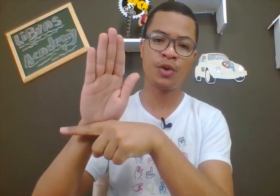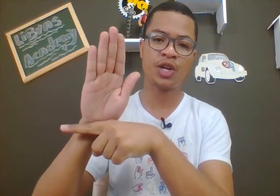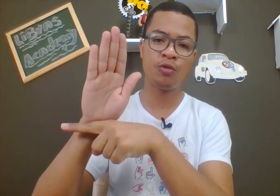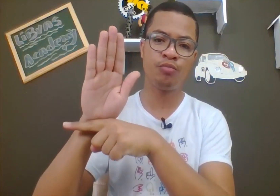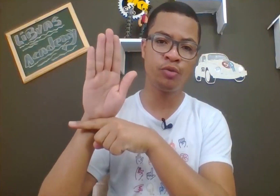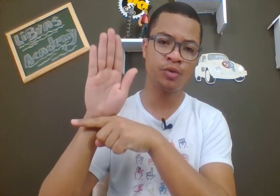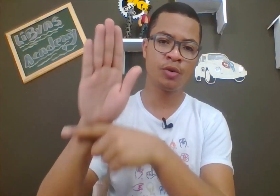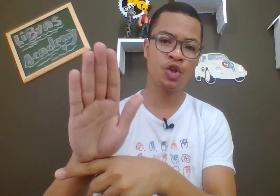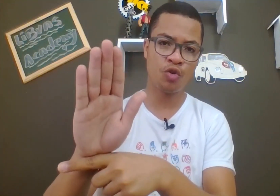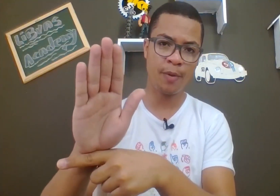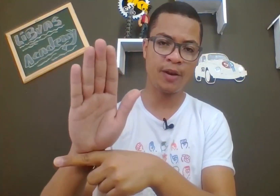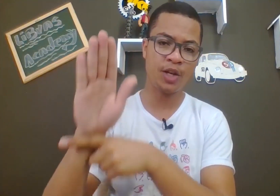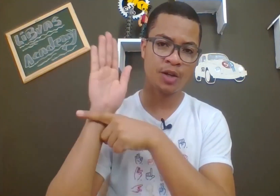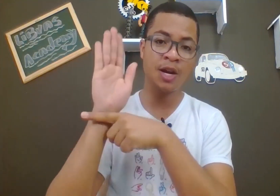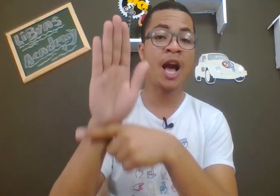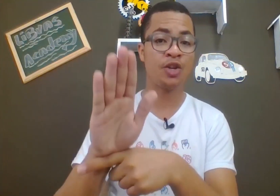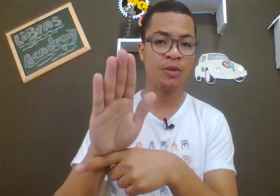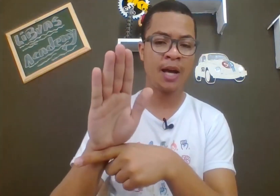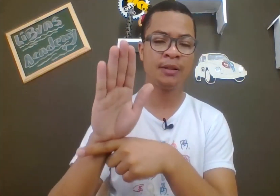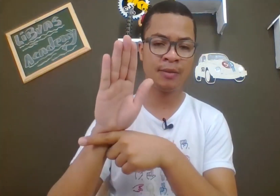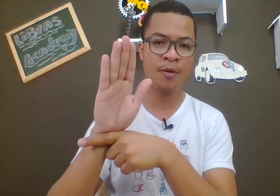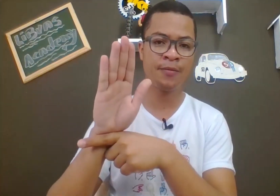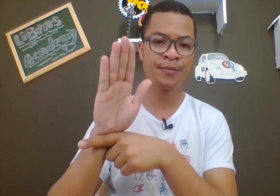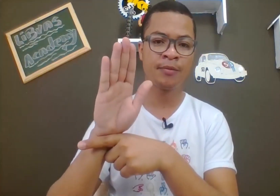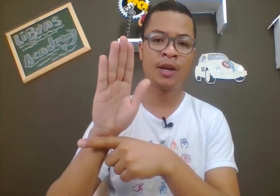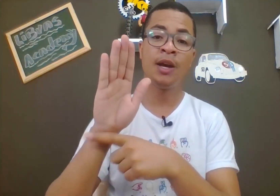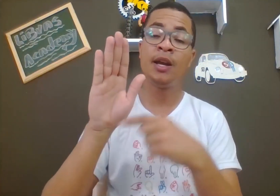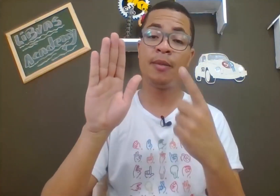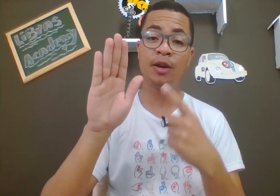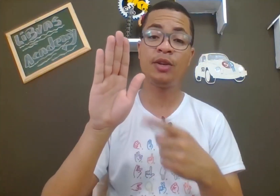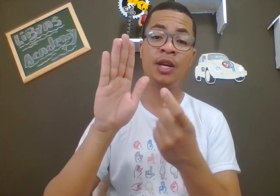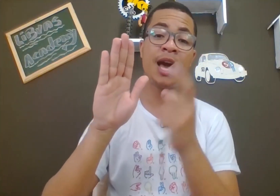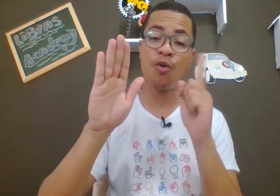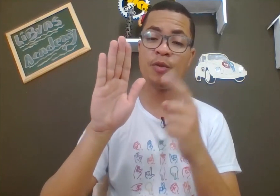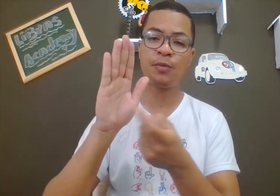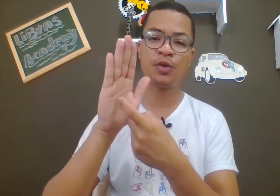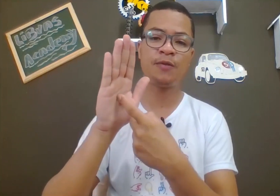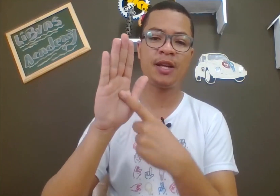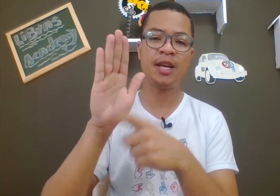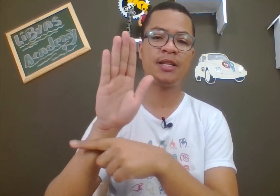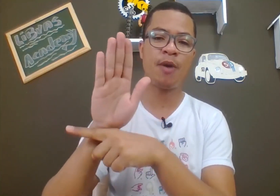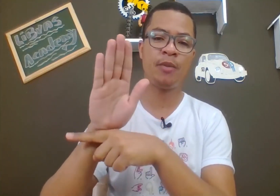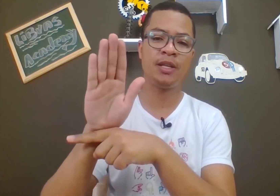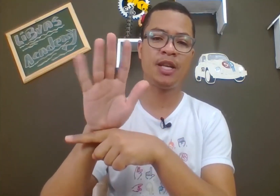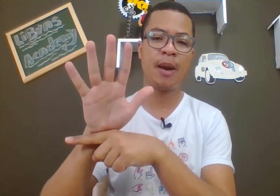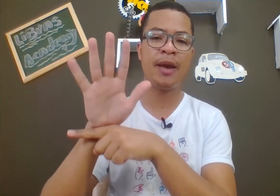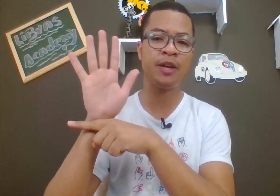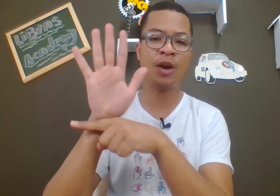colocou o indicador no pulso e jogou pra frente. Ajudar, tá bom? Lembrando que algumas pessoas fazem essa palma aqui de cima, aberto,